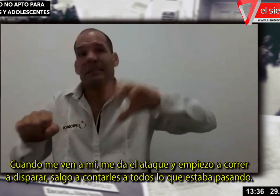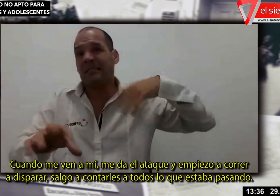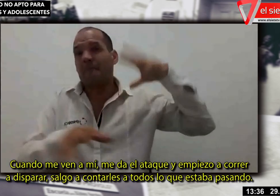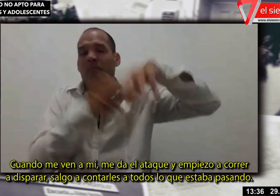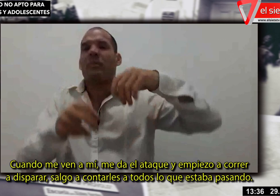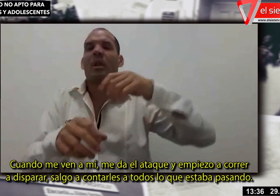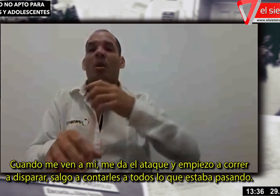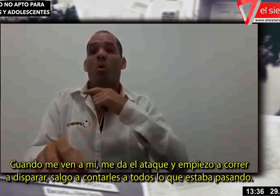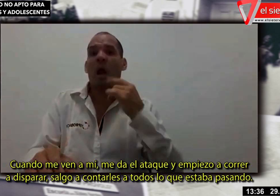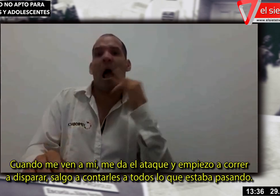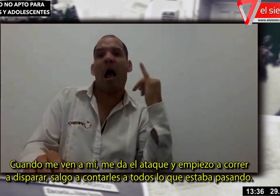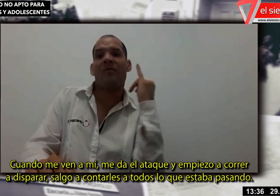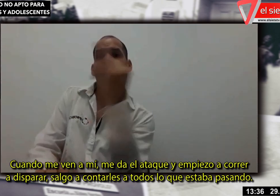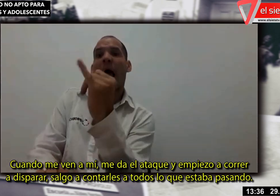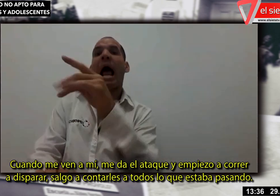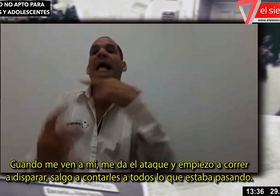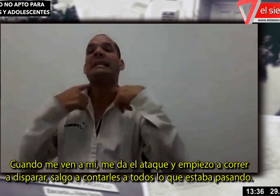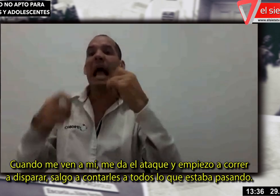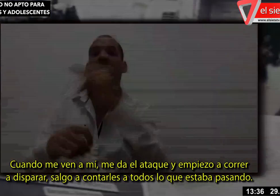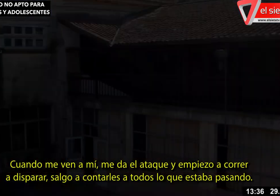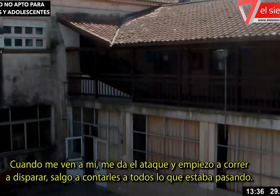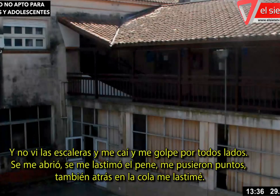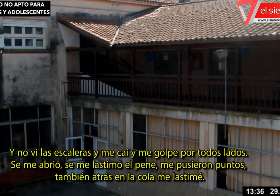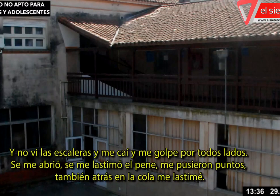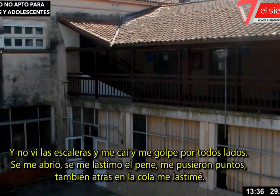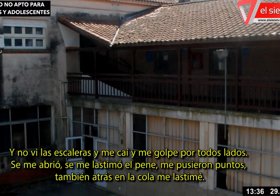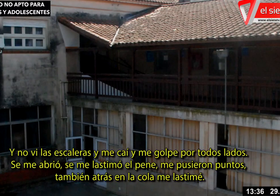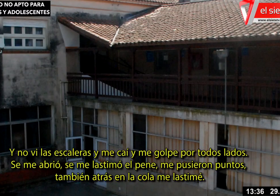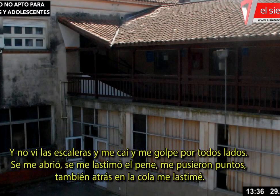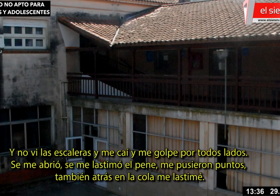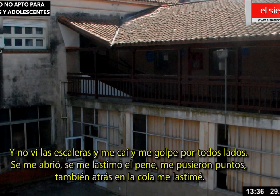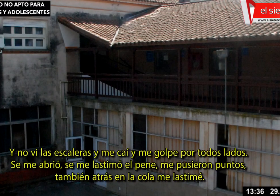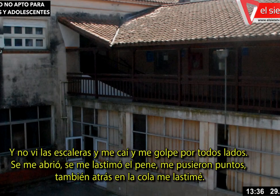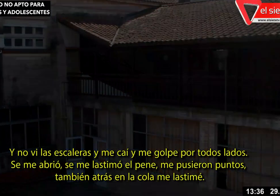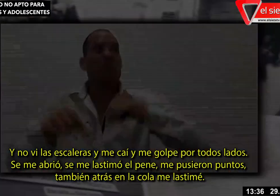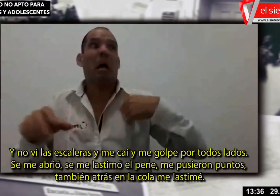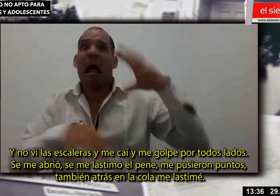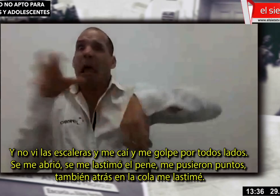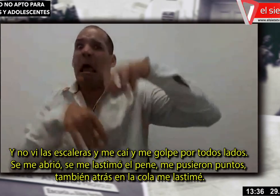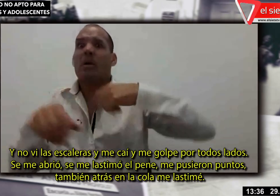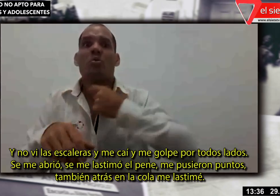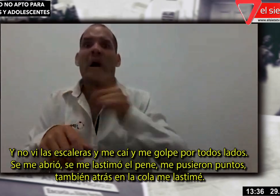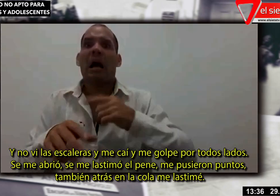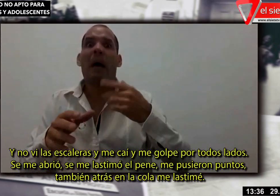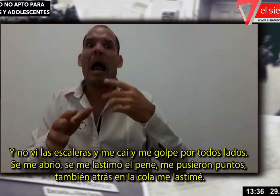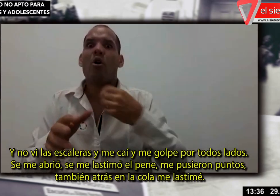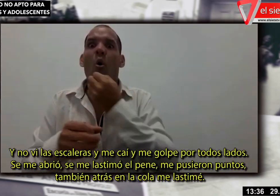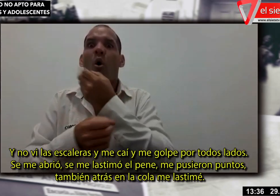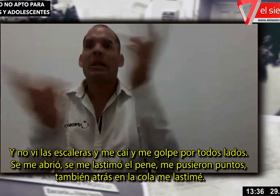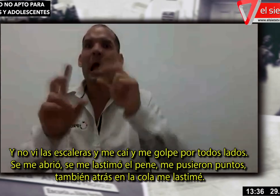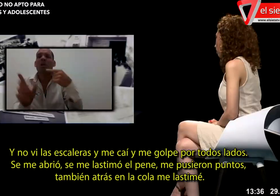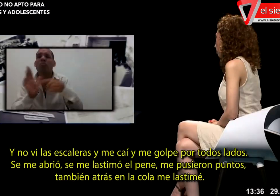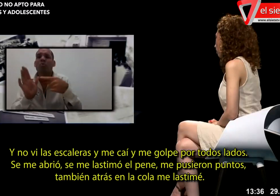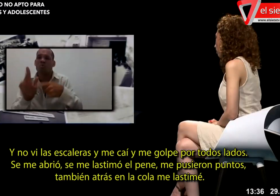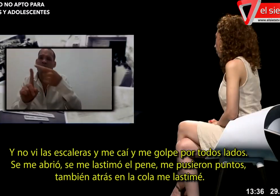disparar, salgo, a contarles a todo lo que estaba pasando. Y no vi la escalera y me caí, me golpeé por todos